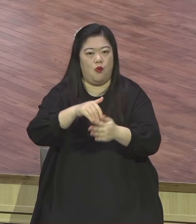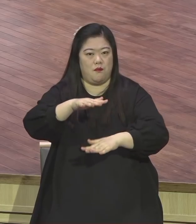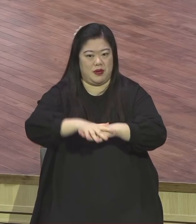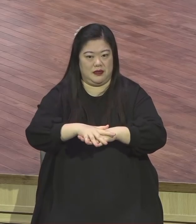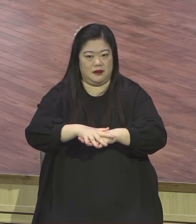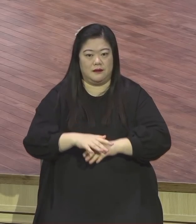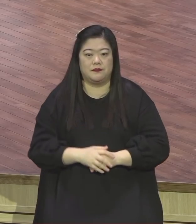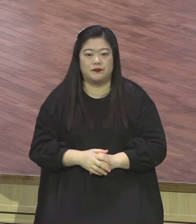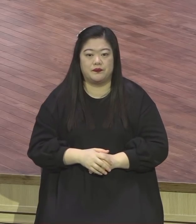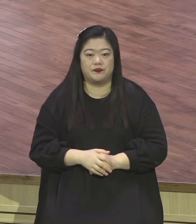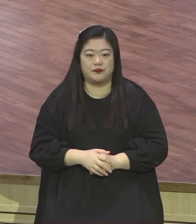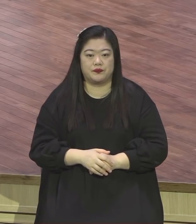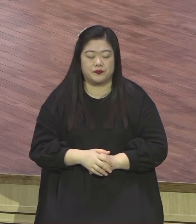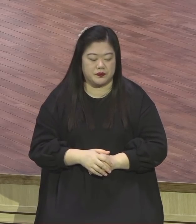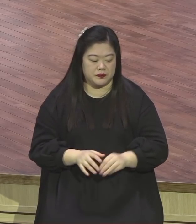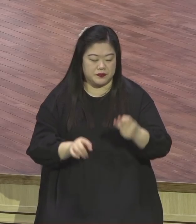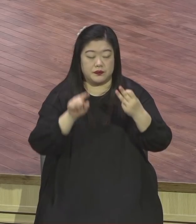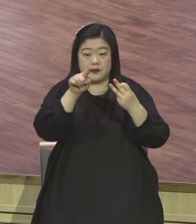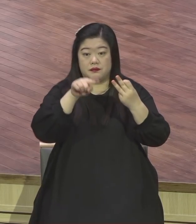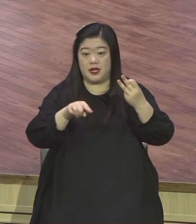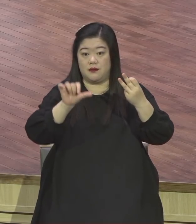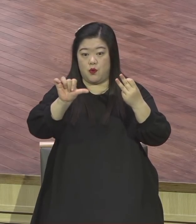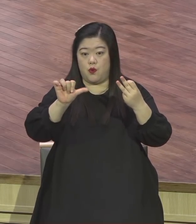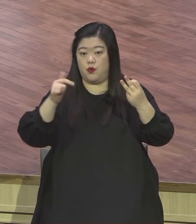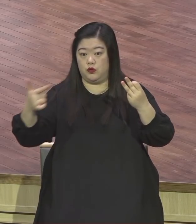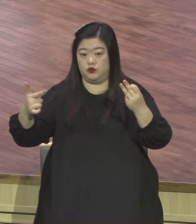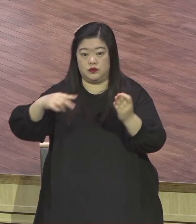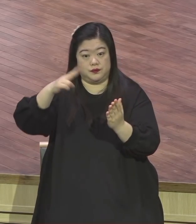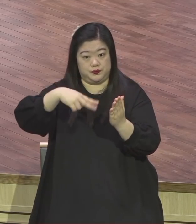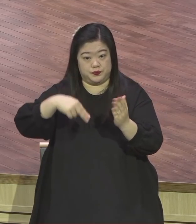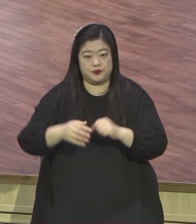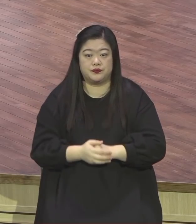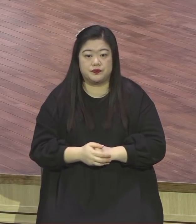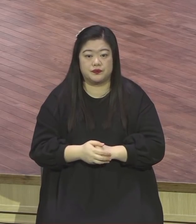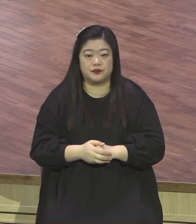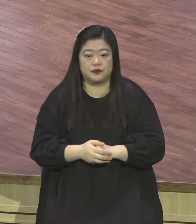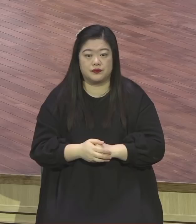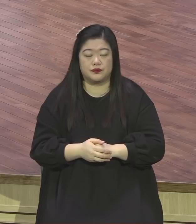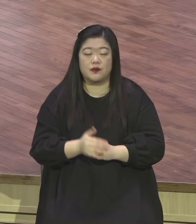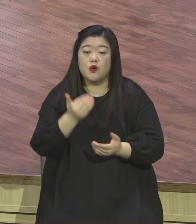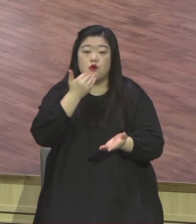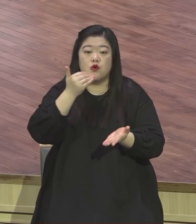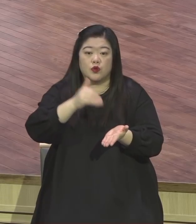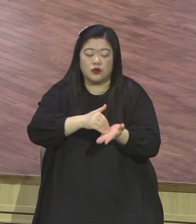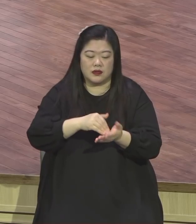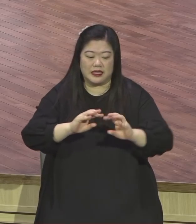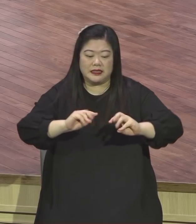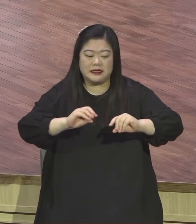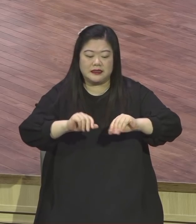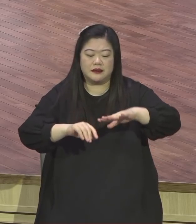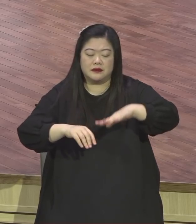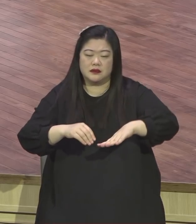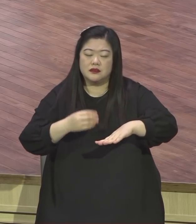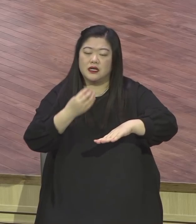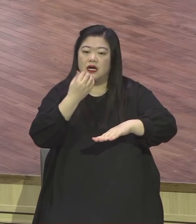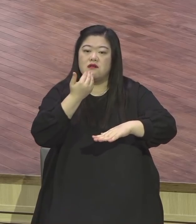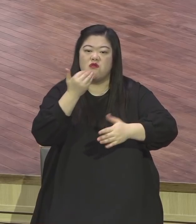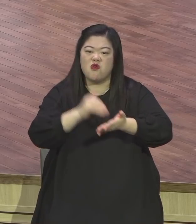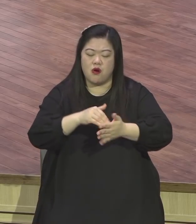덜어내는 들여넣은 흙이 얕은 돌밭에 떨어지며 흙이 깊지 않으므로 곧 삭이